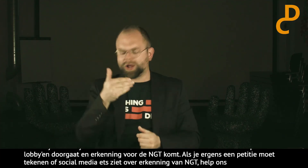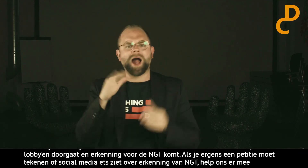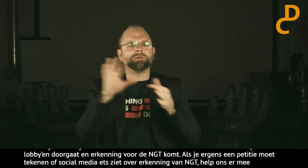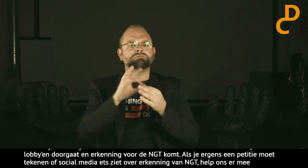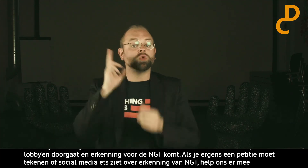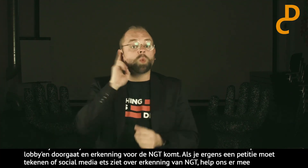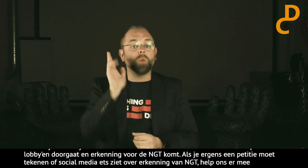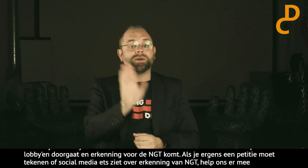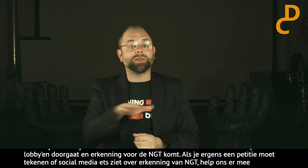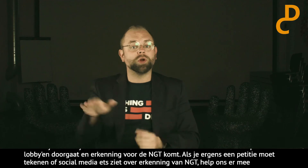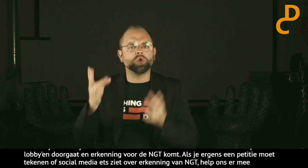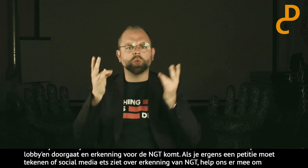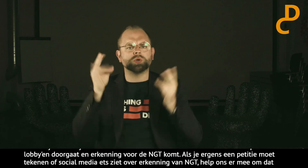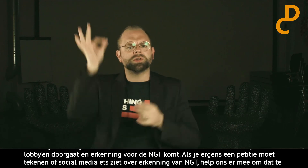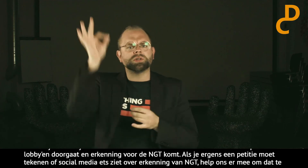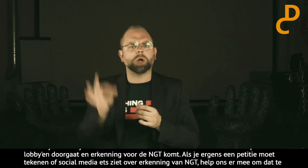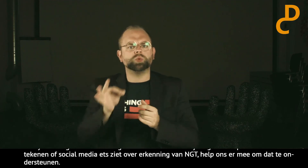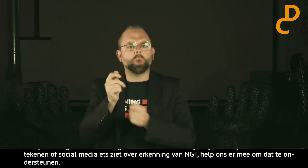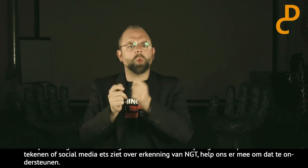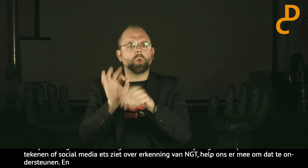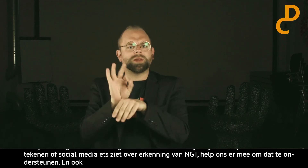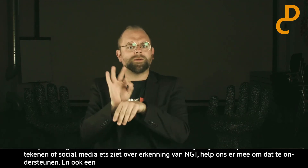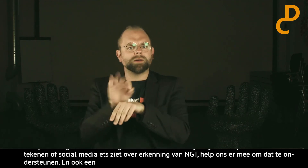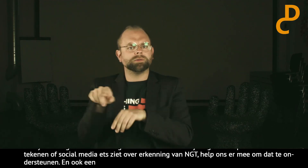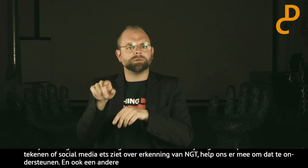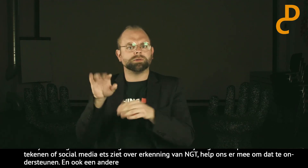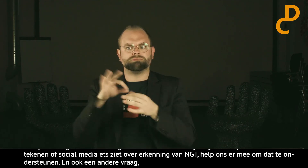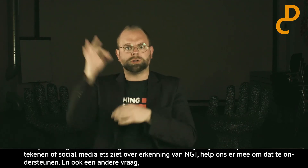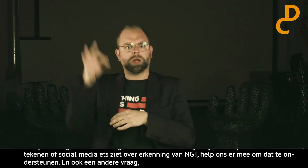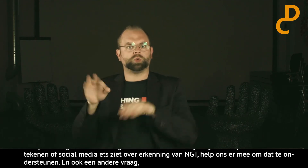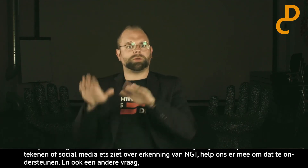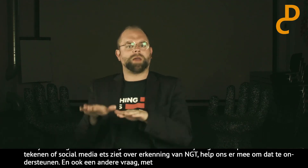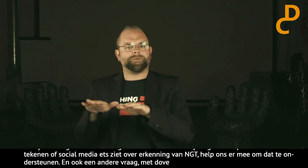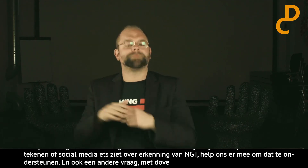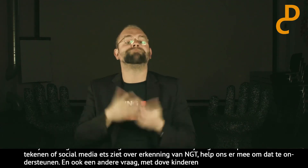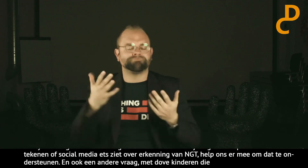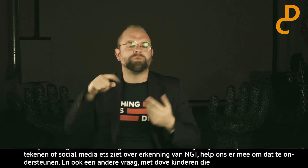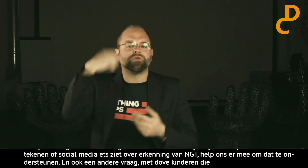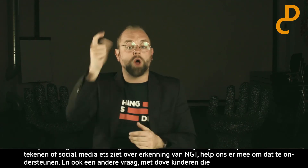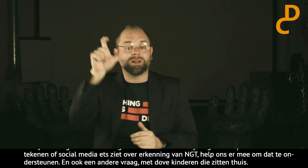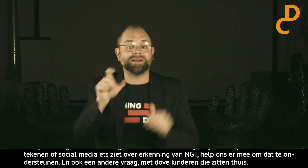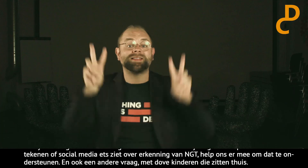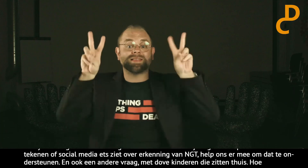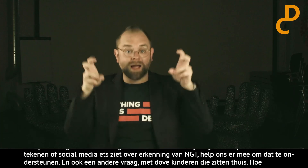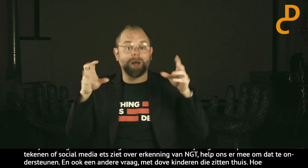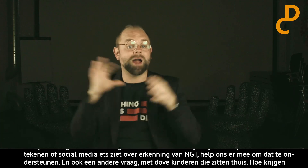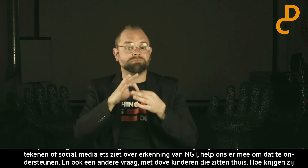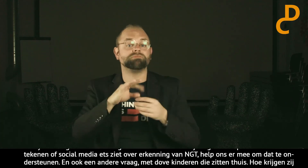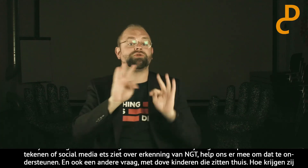En ook nog een andere vraag. Met dove kinderen die zitten thuis, hoe krijgen zij onderwijs omdat zij thuis moeten blijven? Volgende